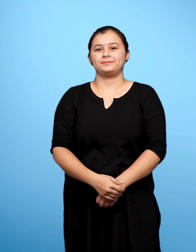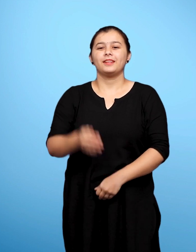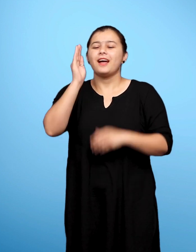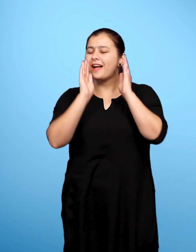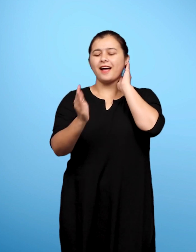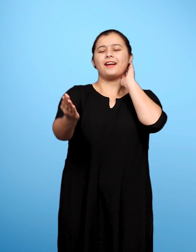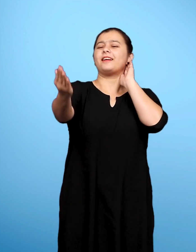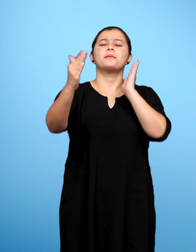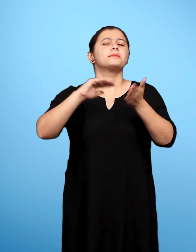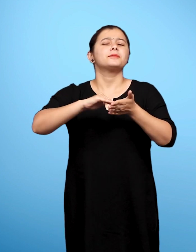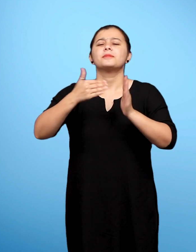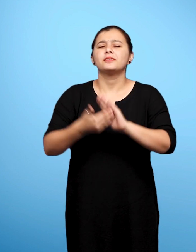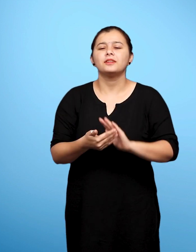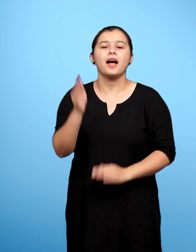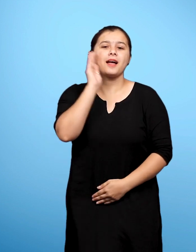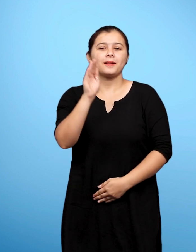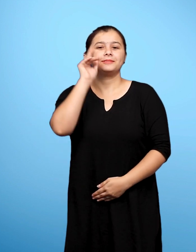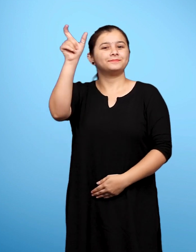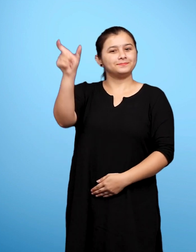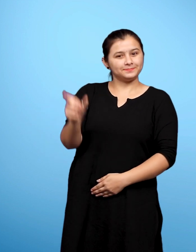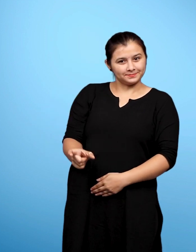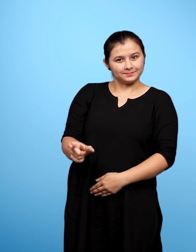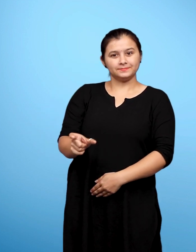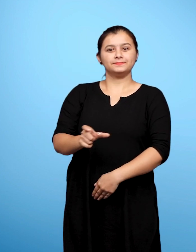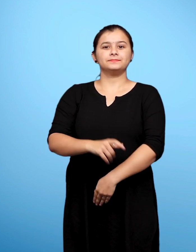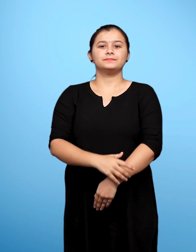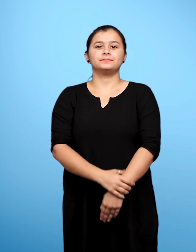गवया, गायक, गाना गाने वाला